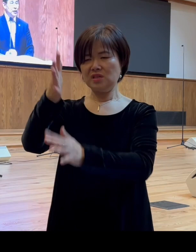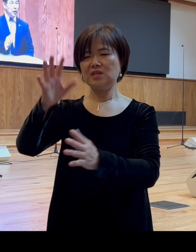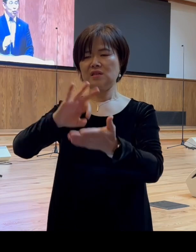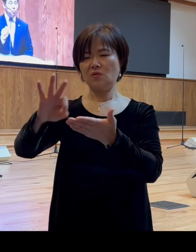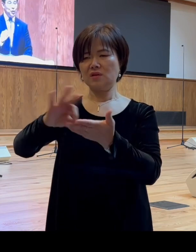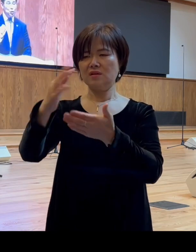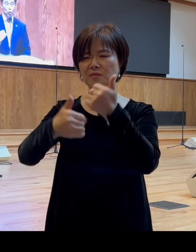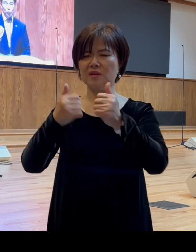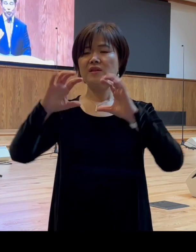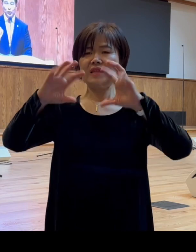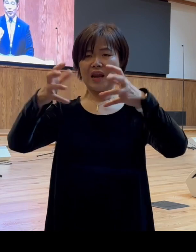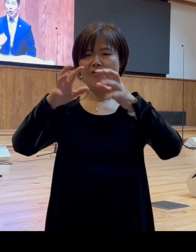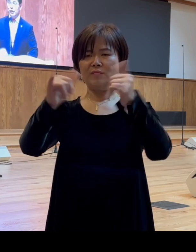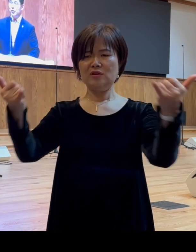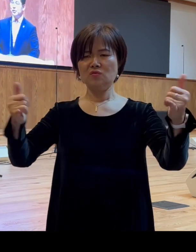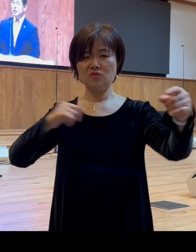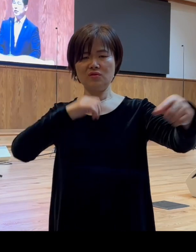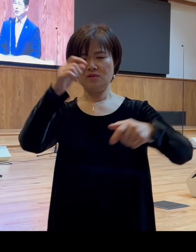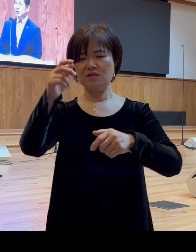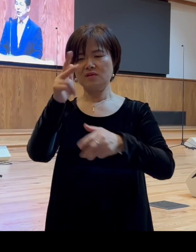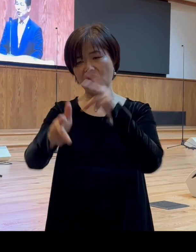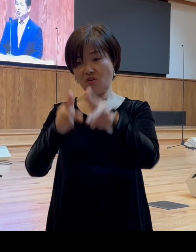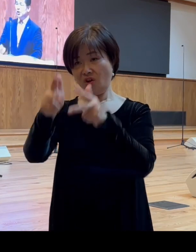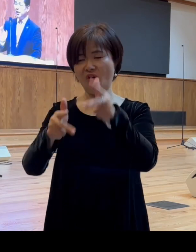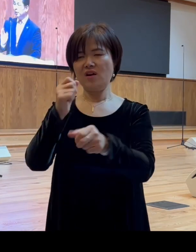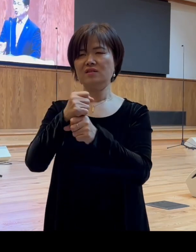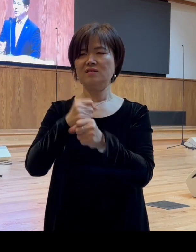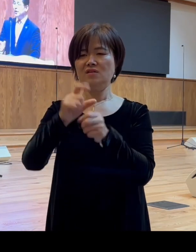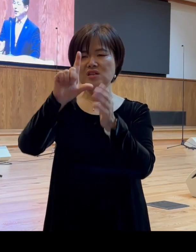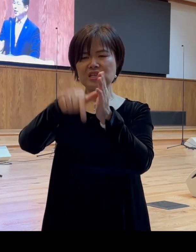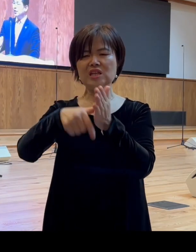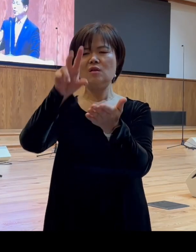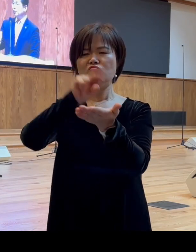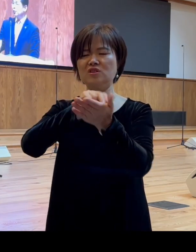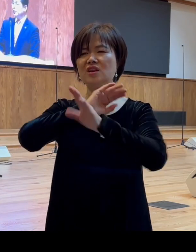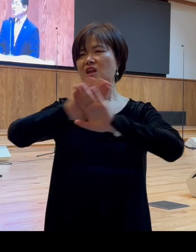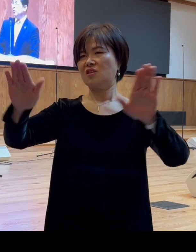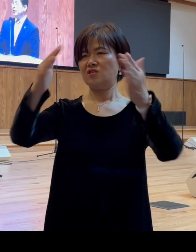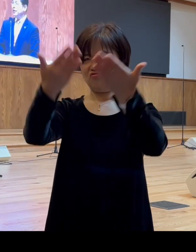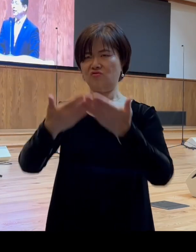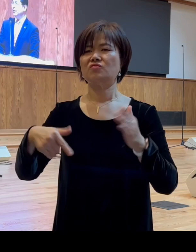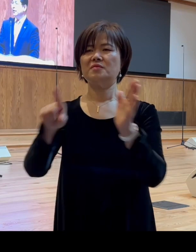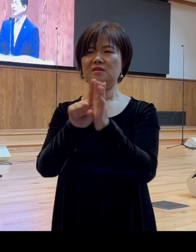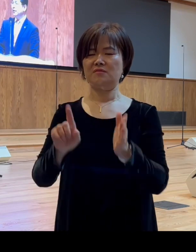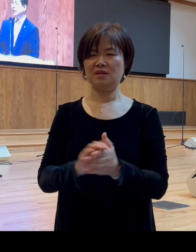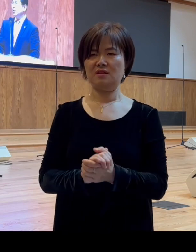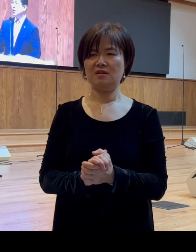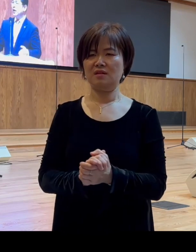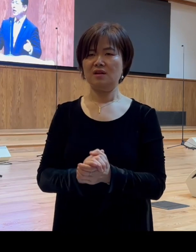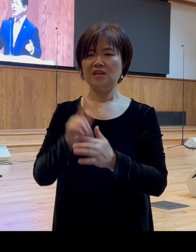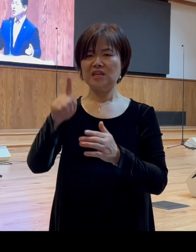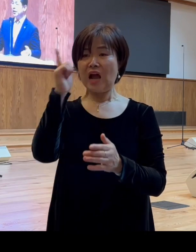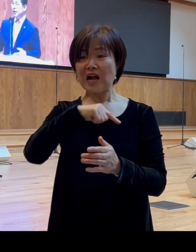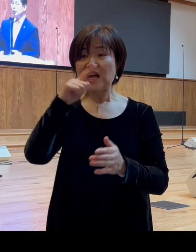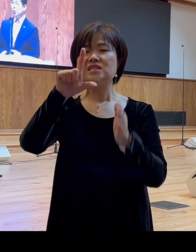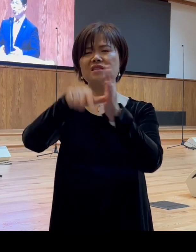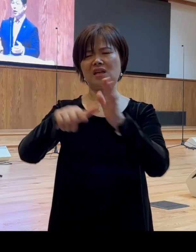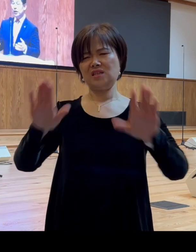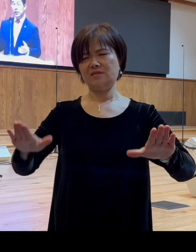민족들을 경영하셔서 여러분 시대의 문제를 해결하실 줄로 믿습니다 여러분 이 악한 시대 고통당하는 이웃들을